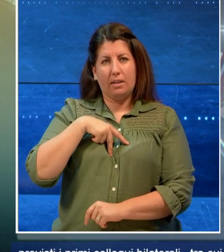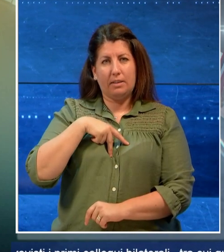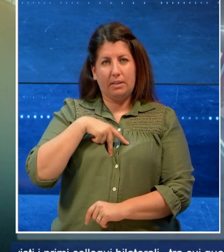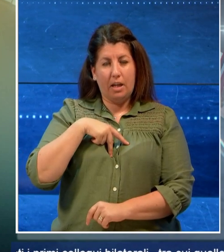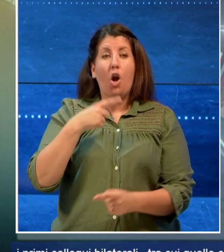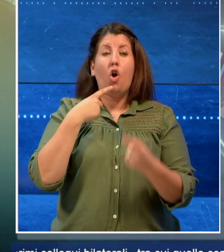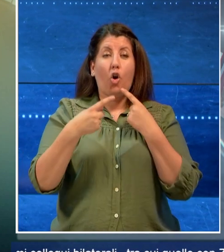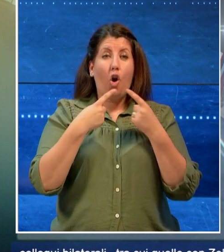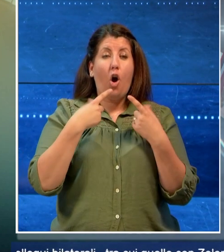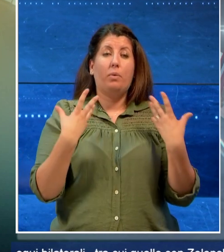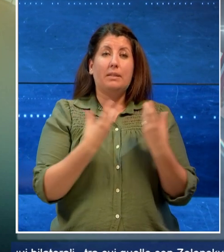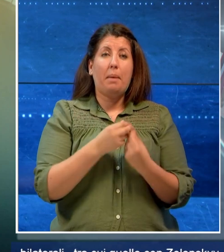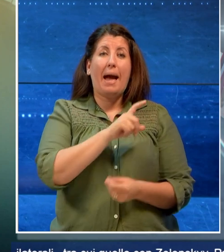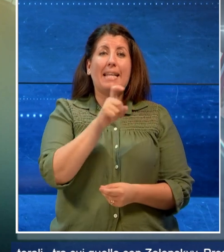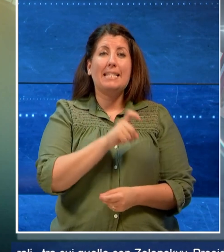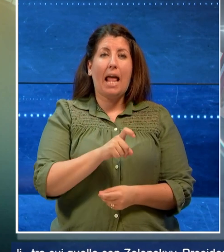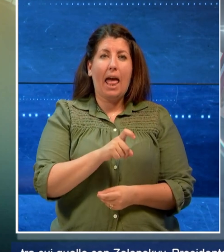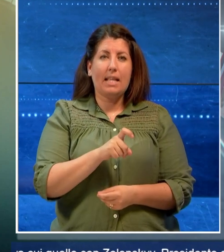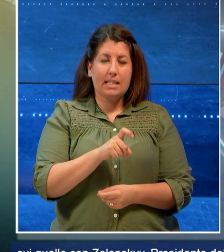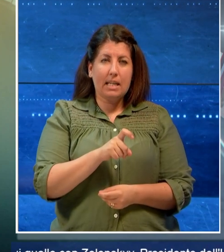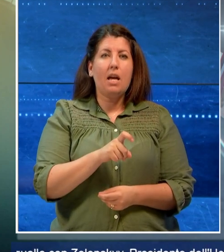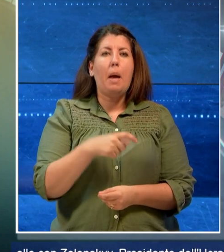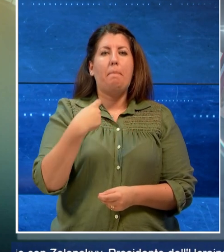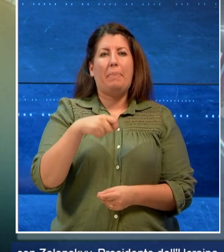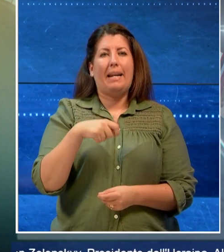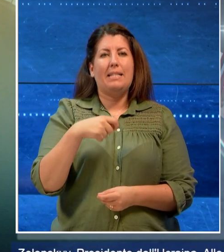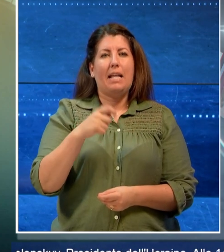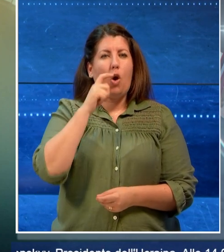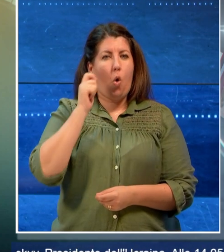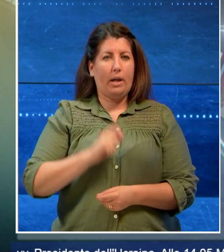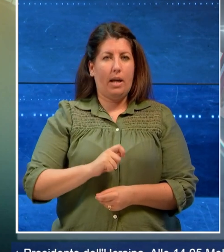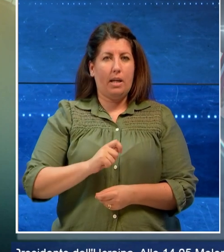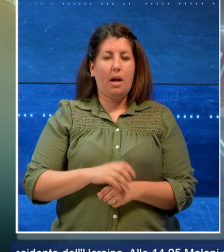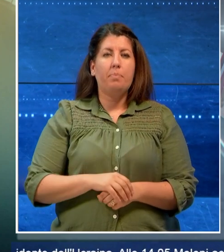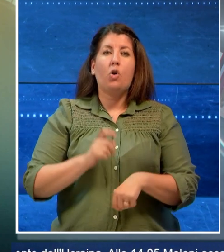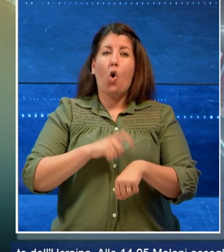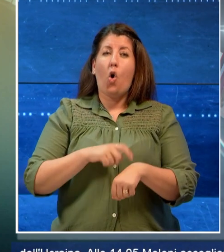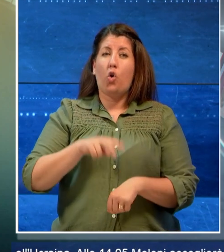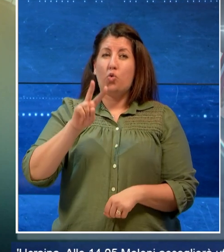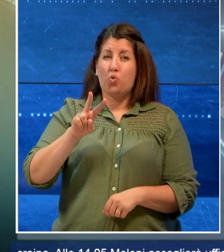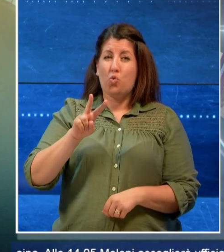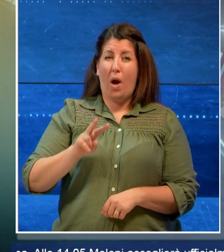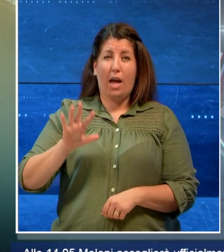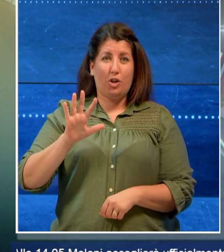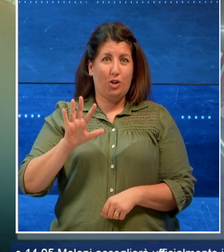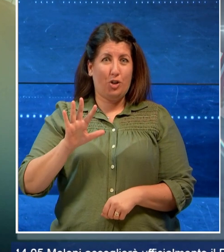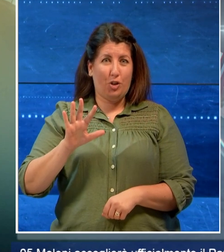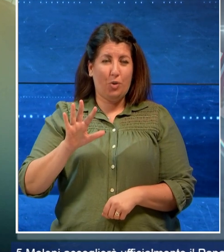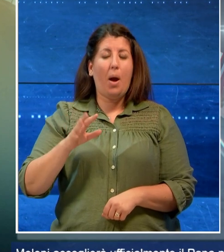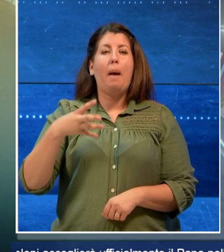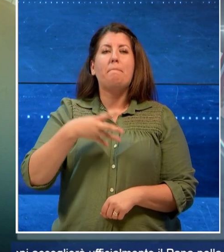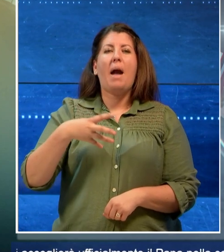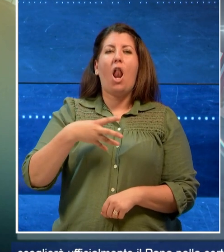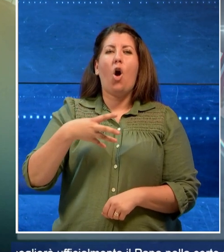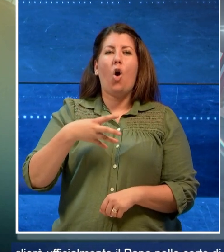con Zelensky, presidente dell'Ucraina. Alle 14.05 Meloni accoglierà ufficialmente il